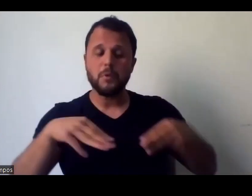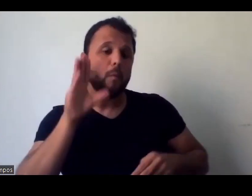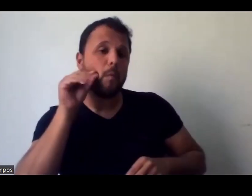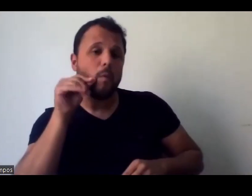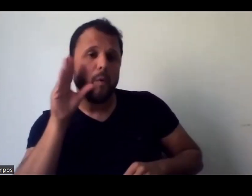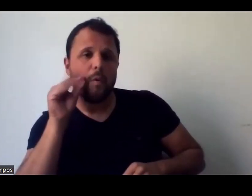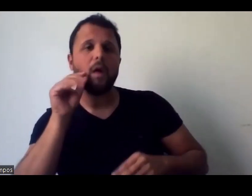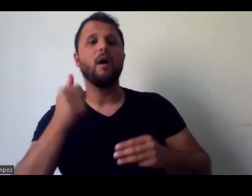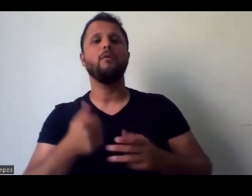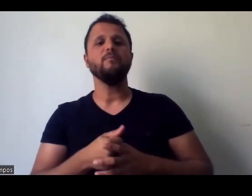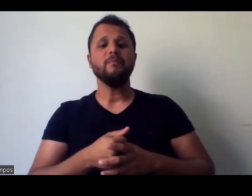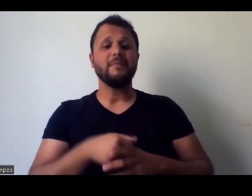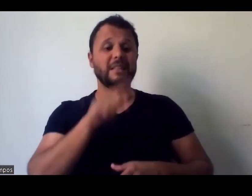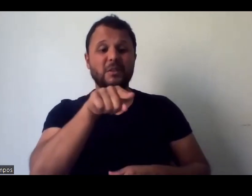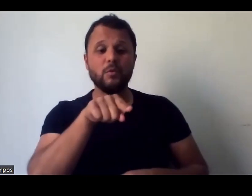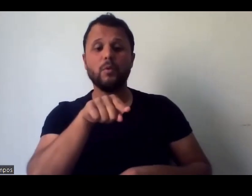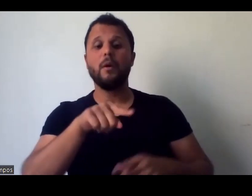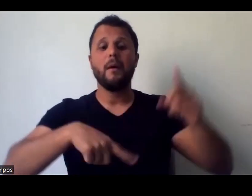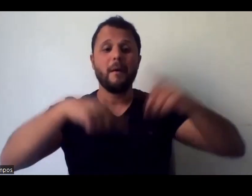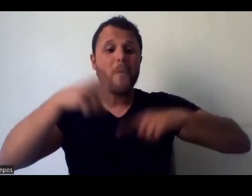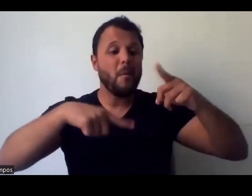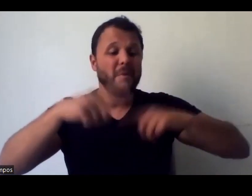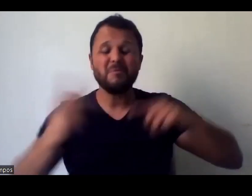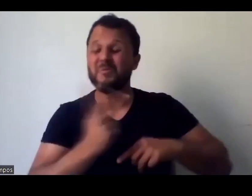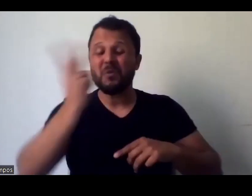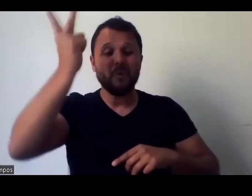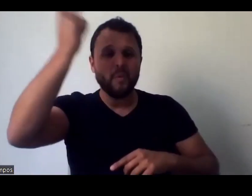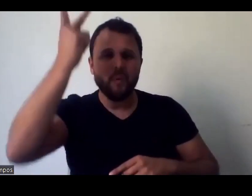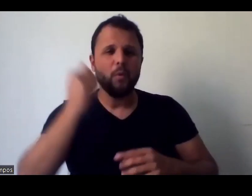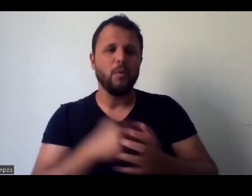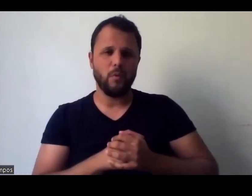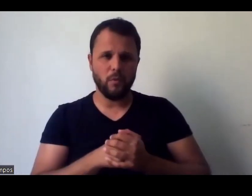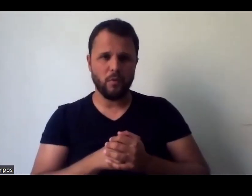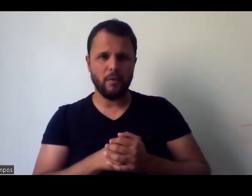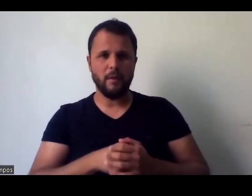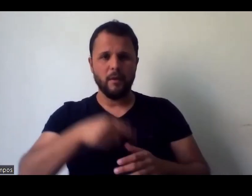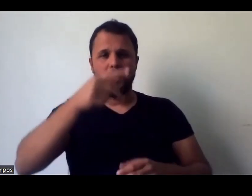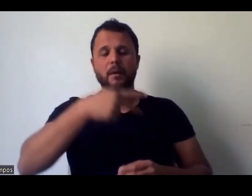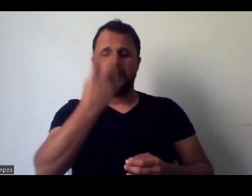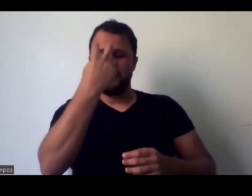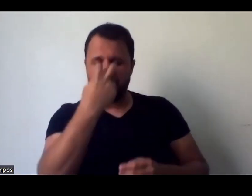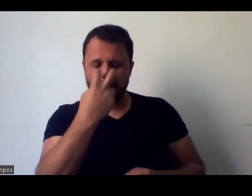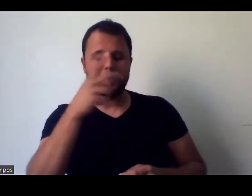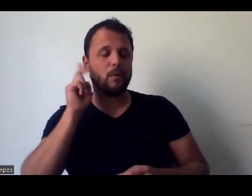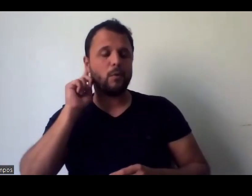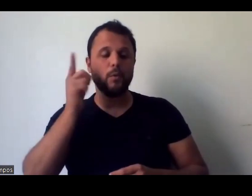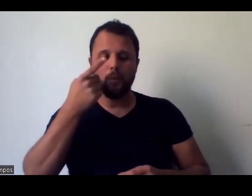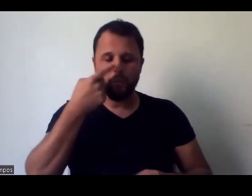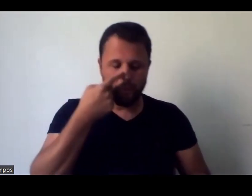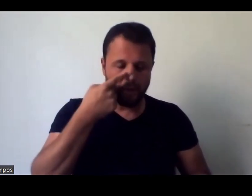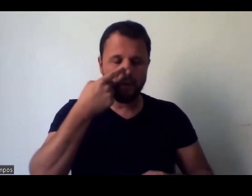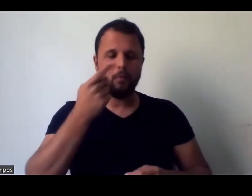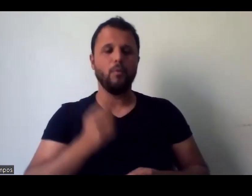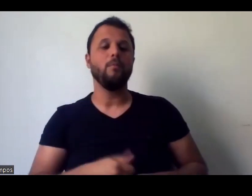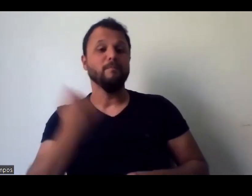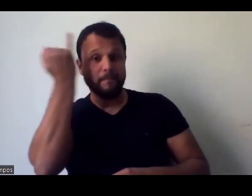estudo e de pesquisa, né, pro público de pessoas com deficiência visual, pras pessoas com surdo-cegueira, pras pessoas com deficiência